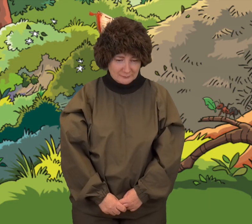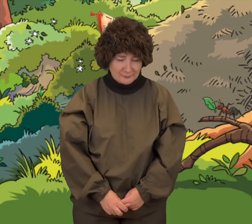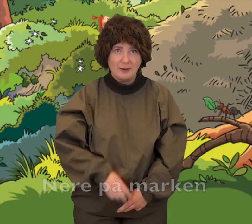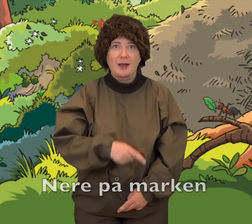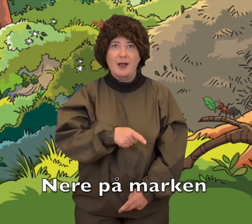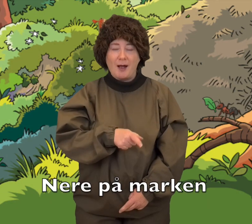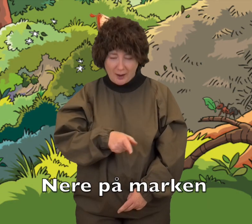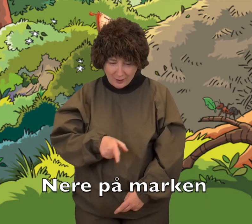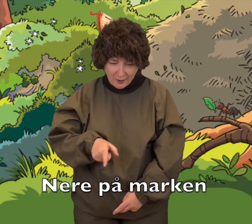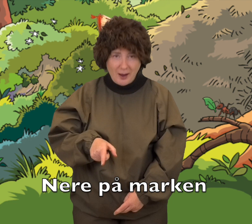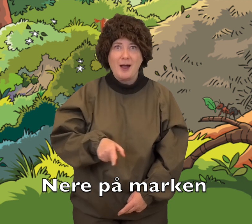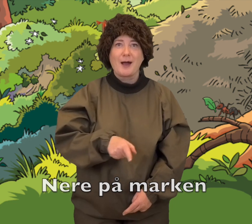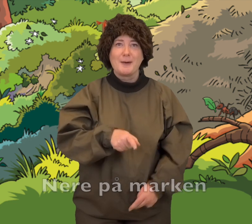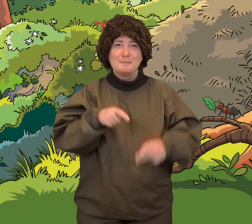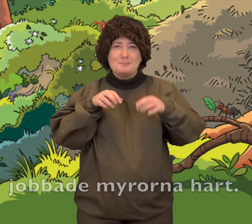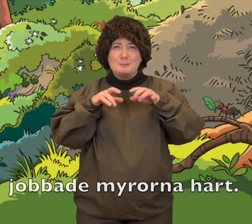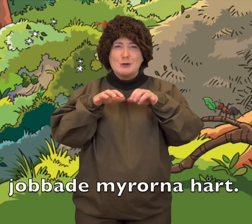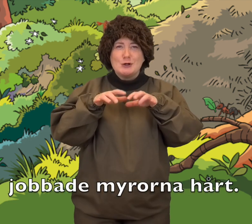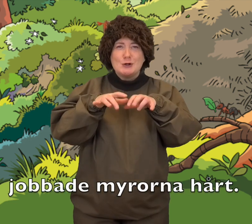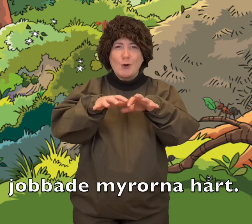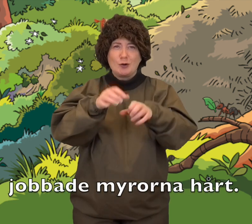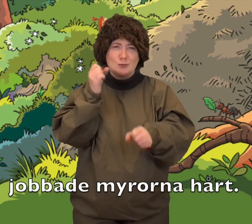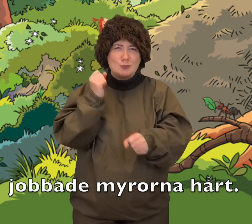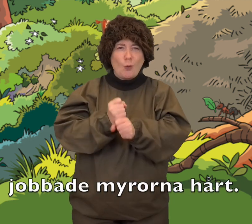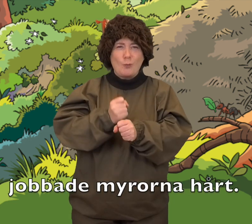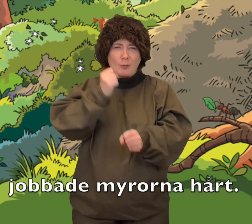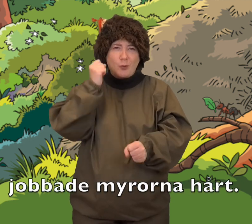Nere på marken jobbade myrorna hårt.